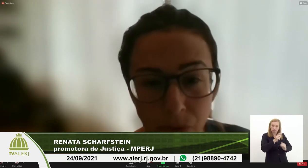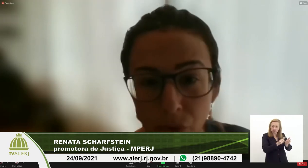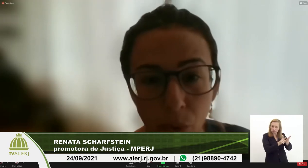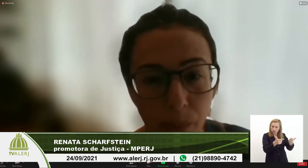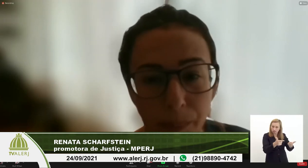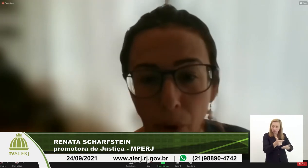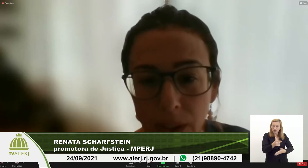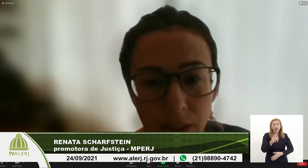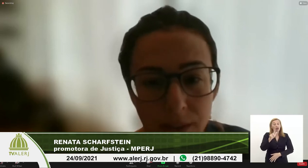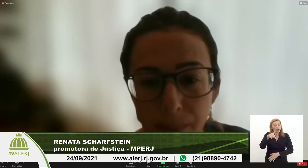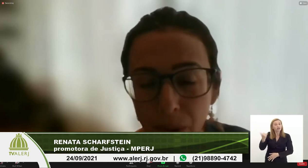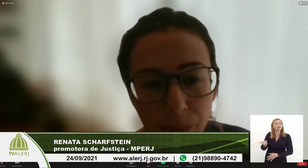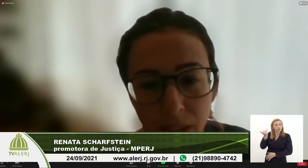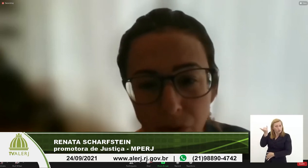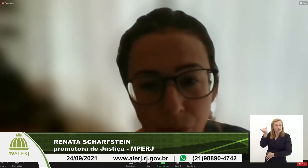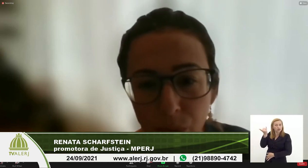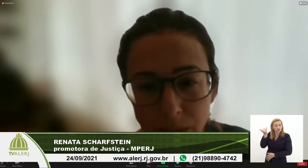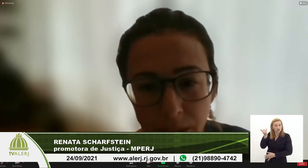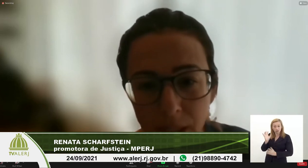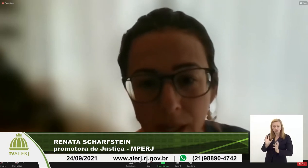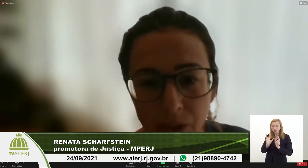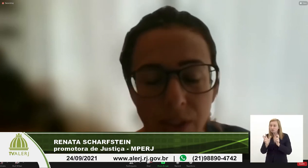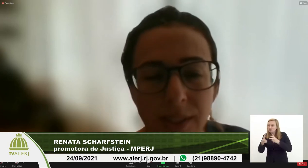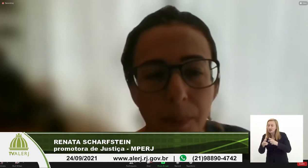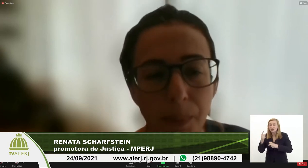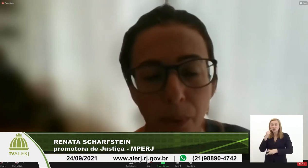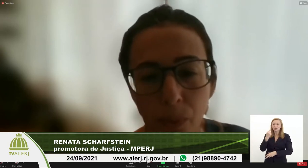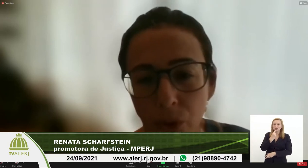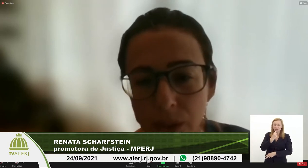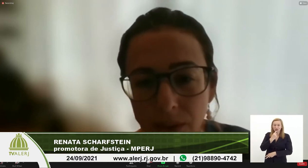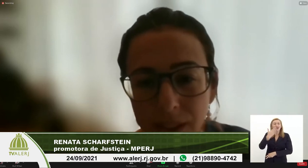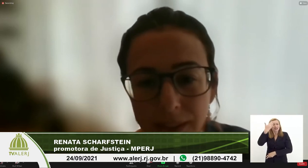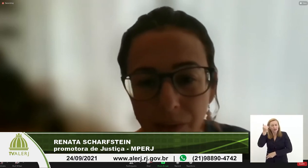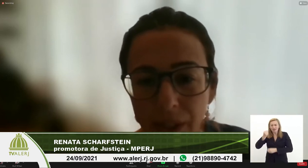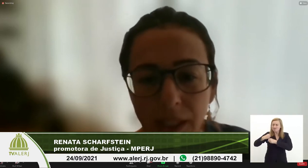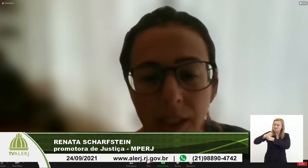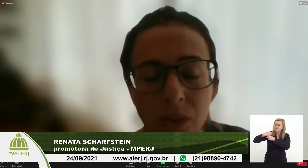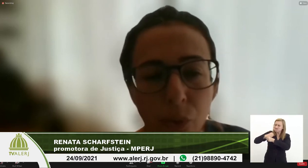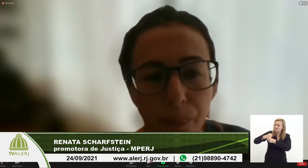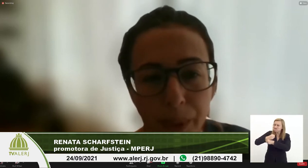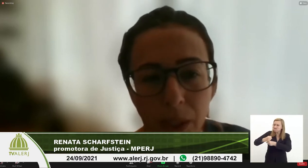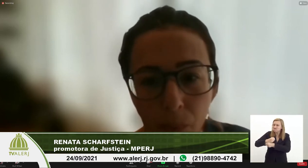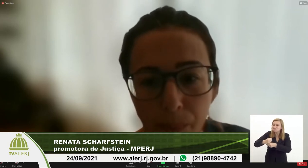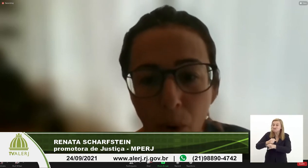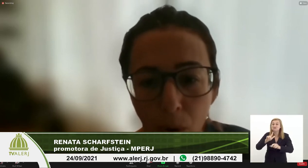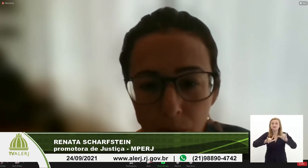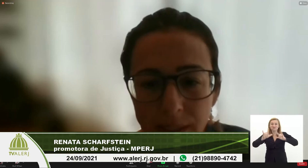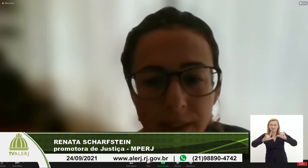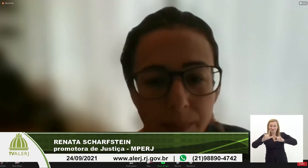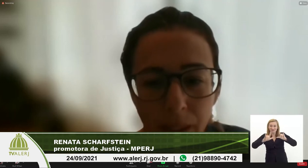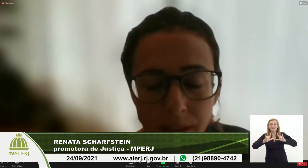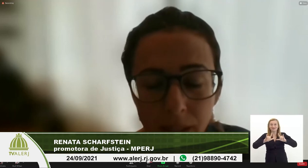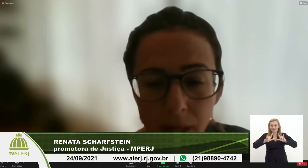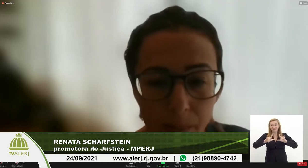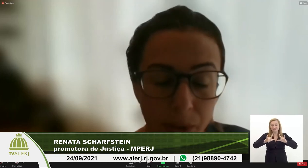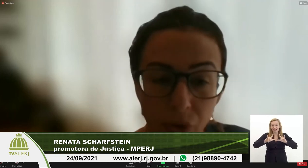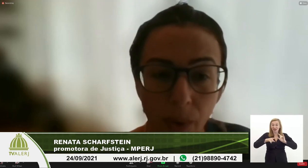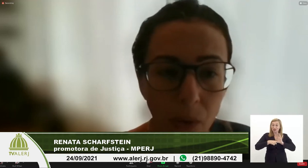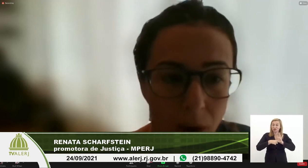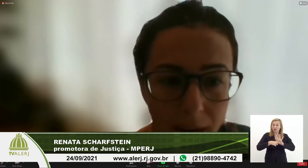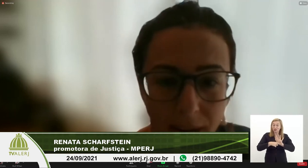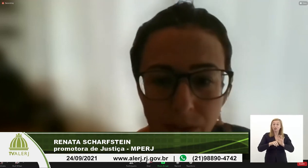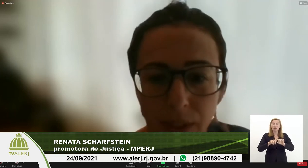é de suma importância para a comunidade surda a gente sabe que por muitos anos a TV INE supriu um pouco dessa demanda